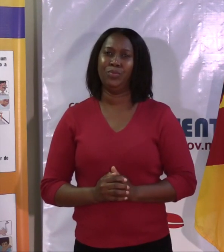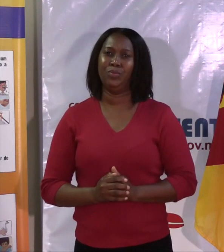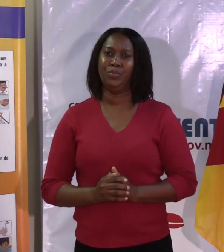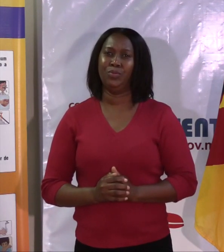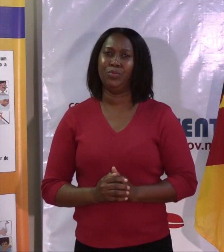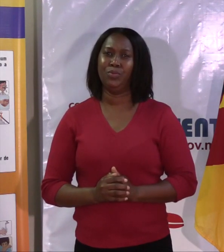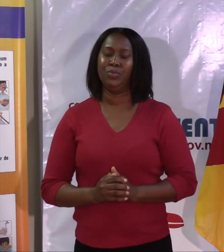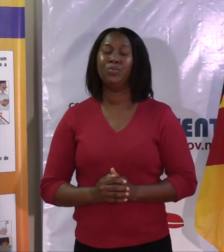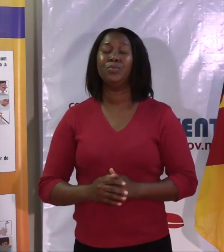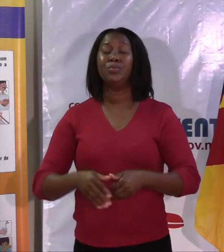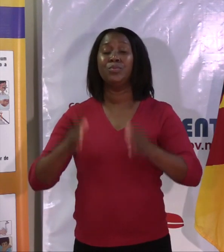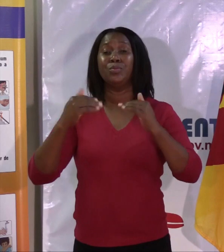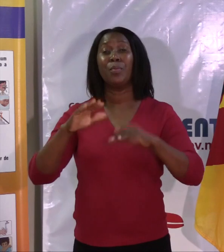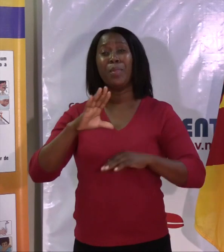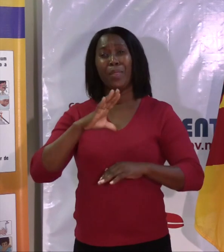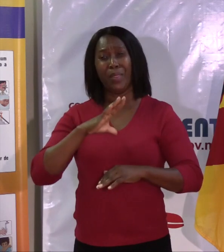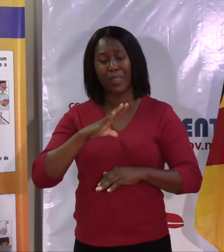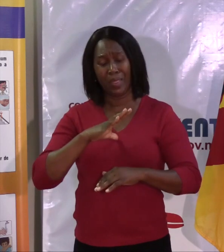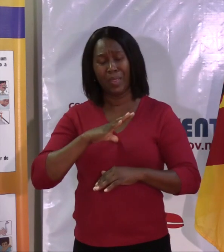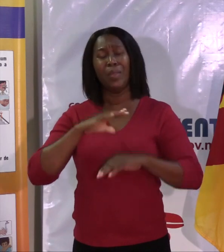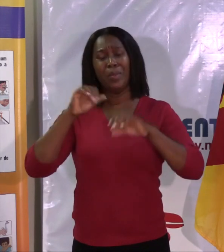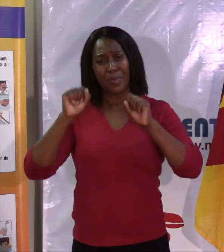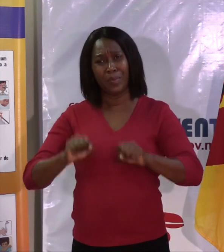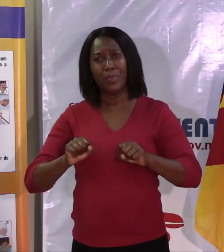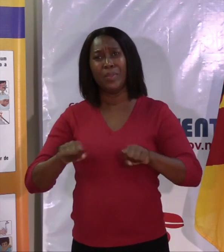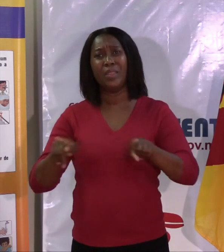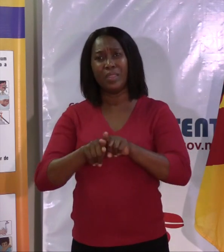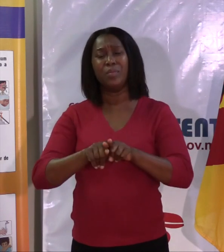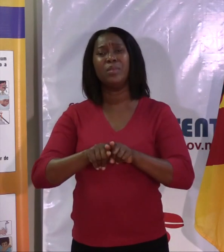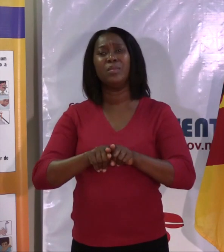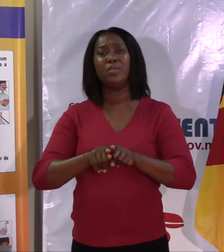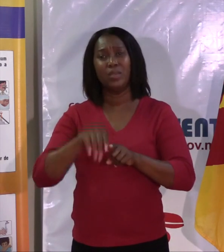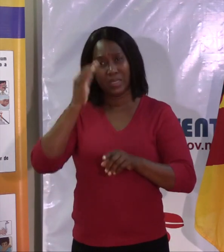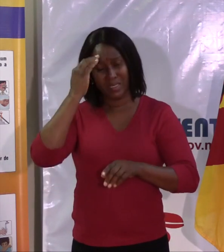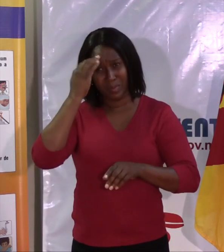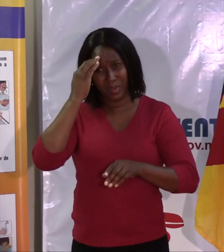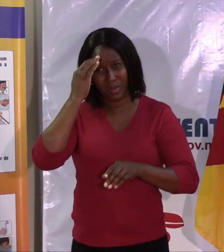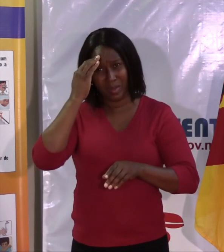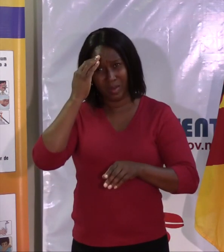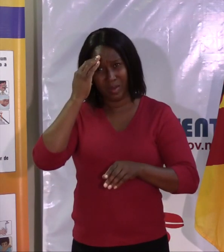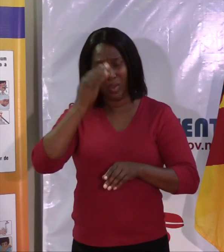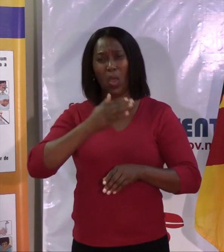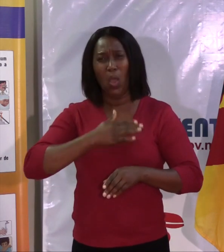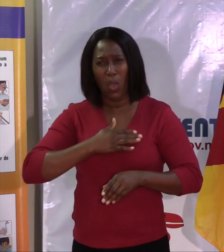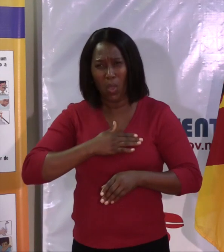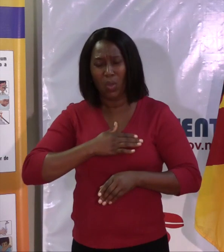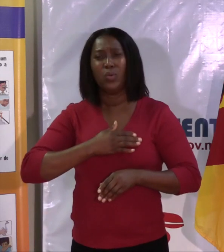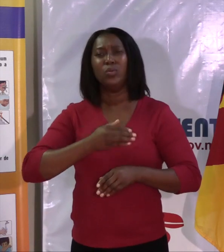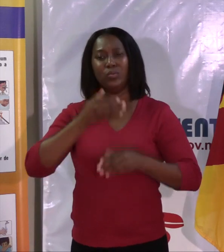Temos também praticar a etiqueta da tosse, cobrindo a boca ou o nariz, usando o cotovelo,